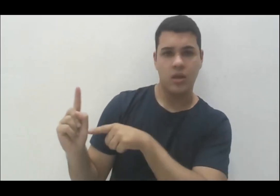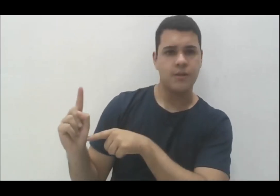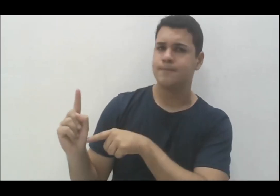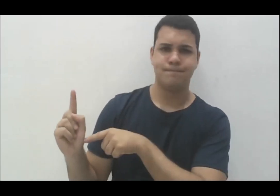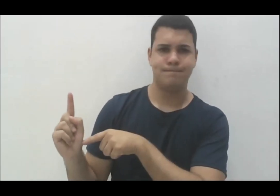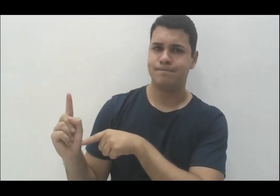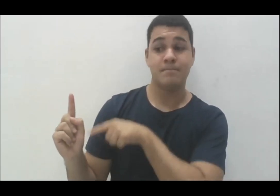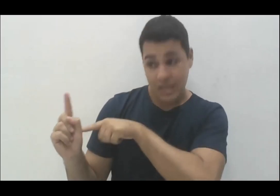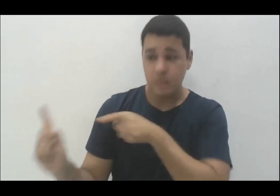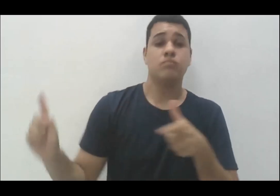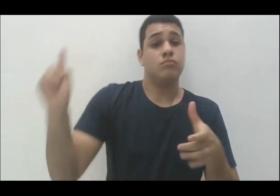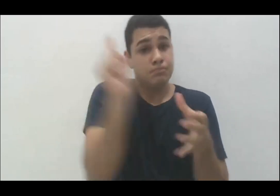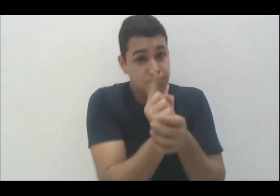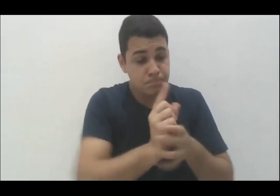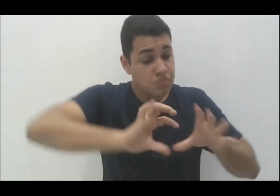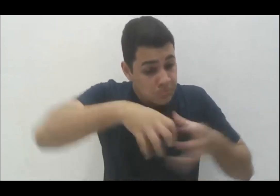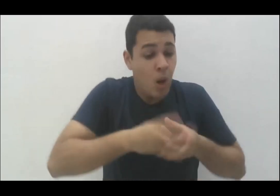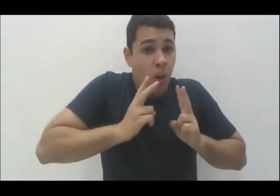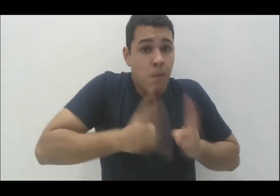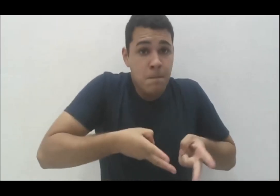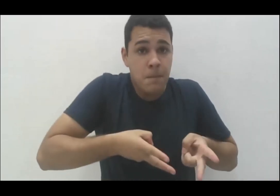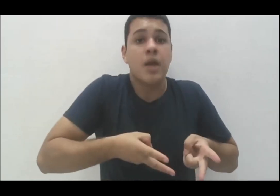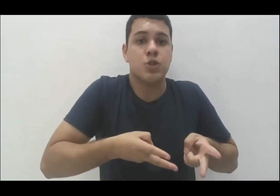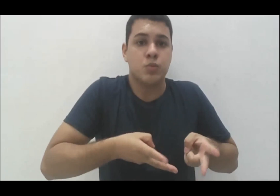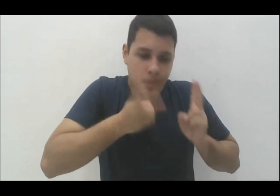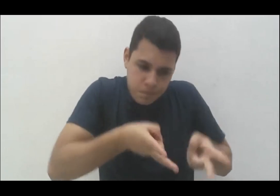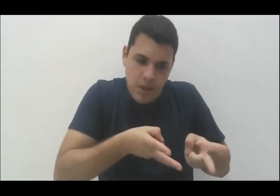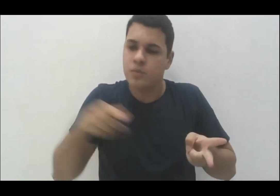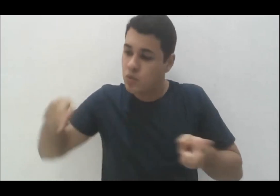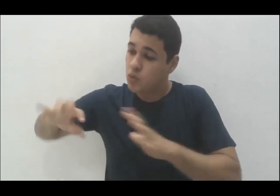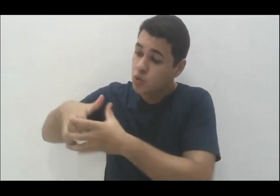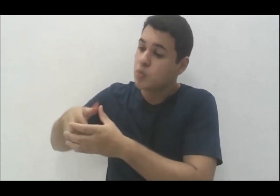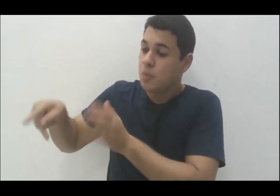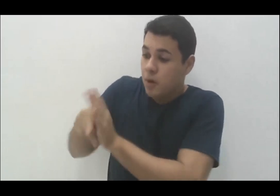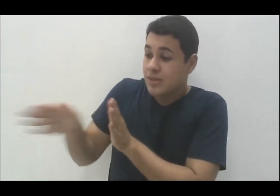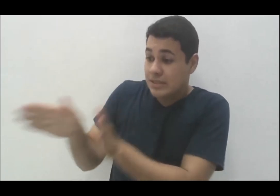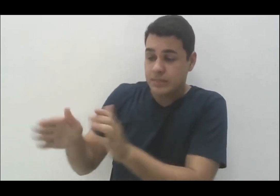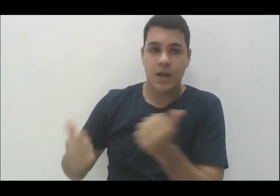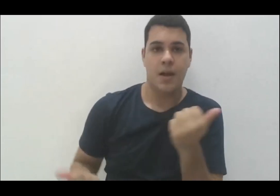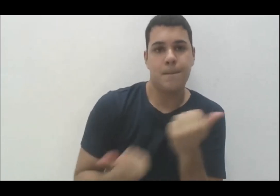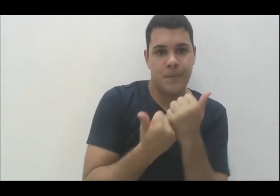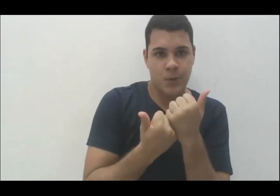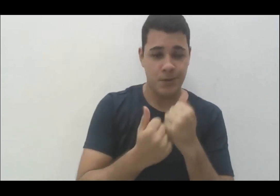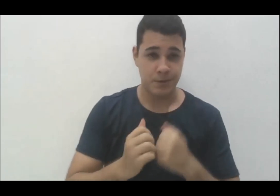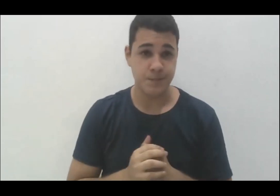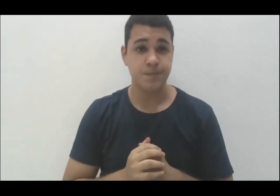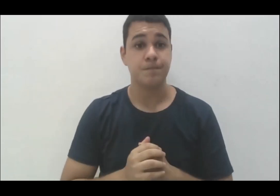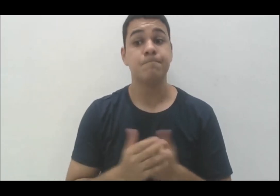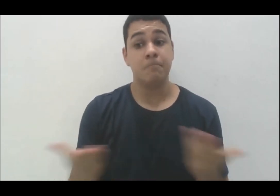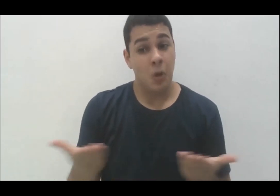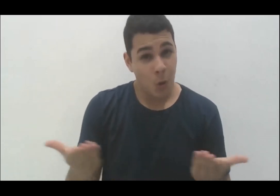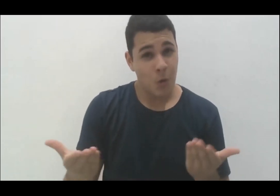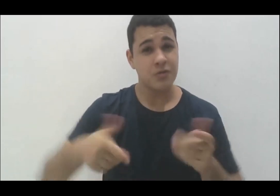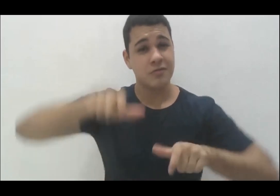radical, porque historicamente, e isso também na educação básica, o aluno, mesmo com o avanço das políticas